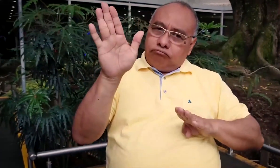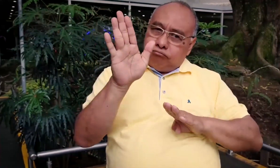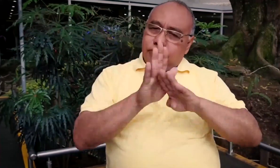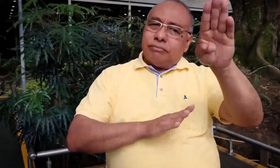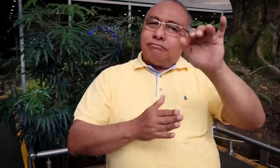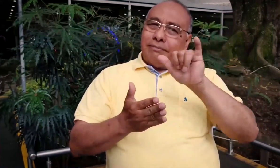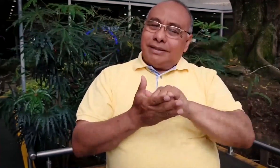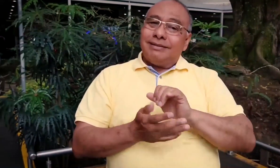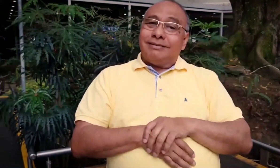desarrollarse.